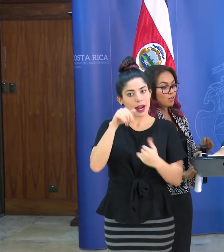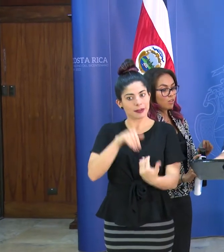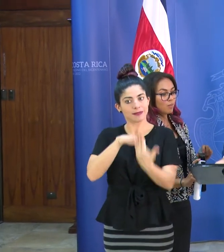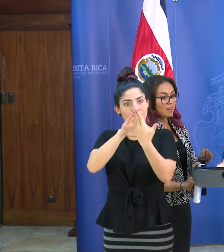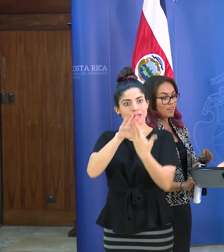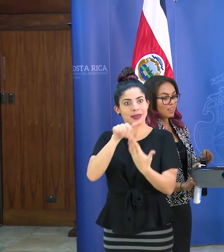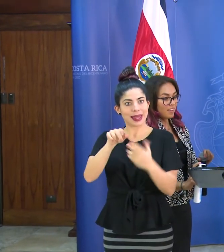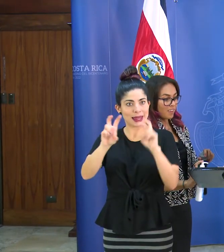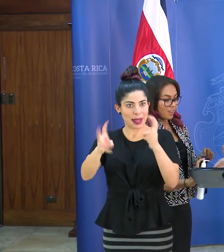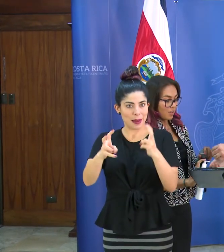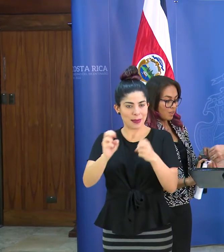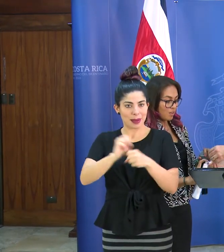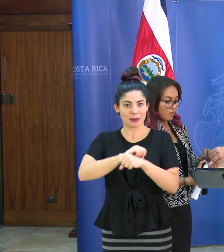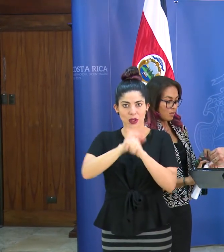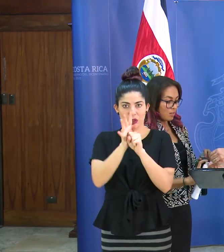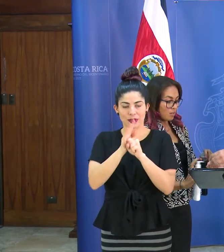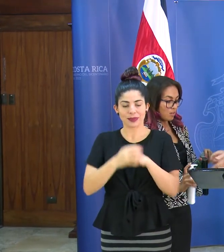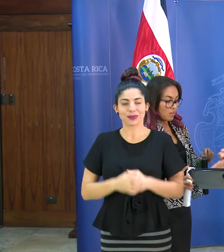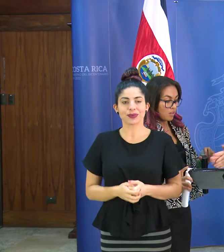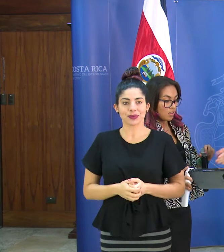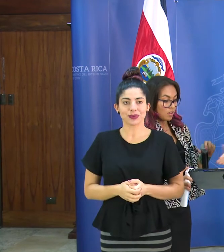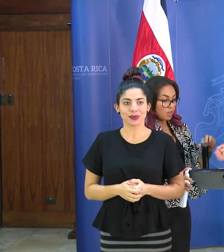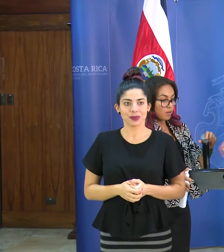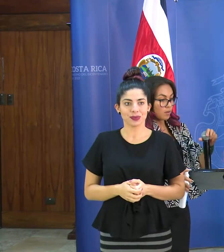al tema del COVID-19.